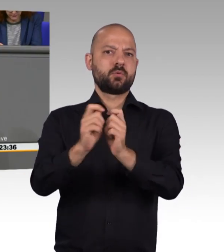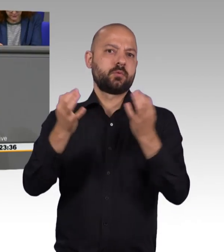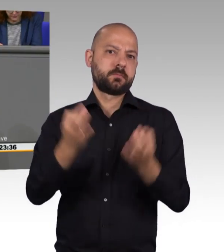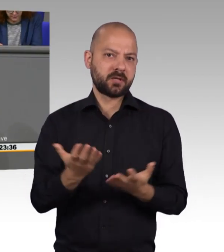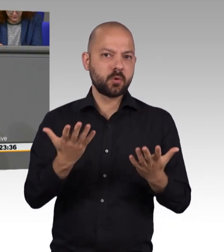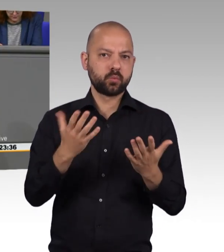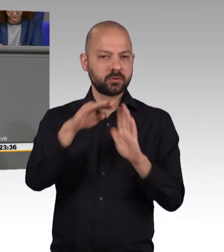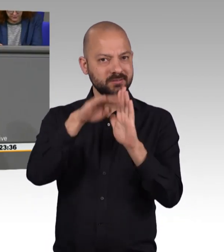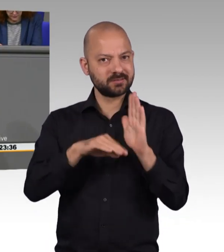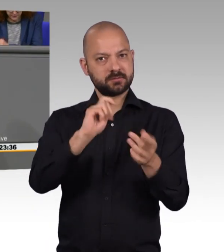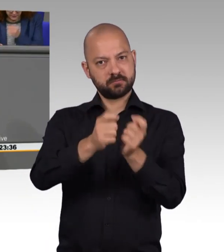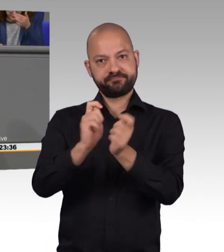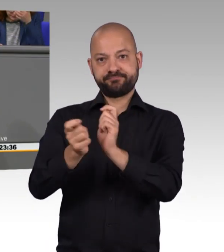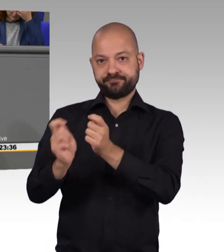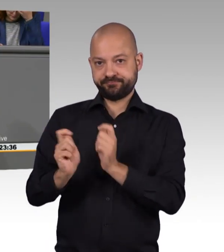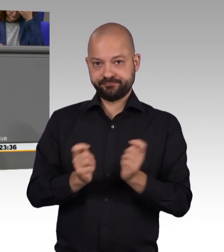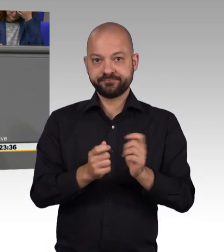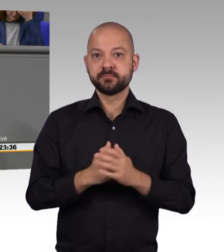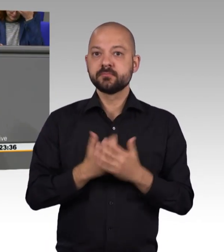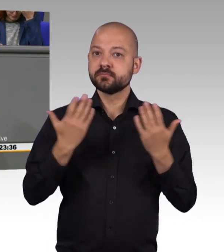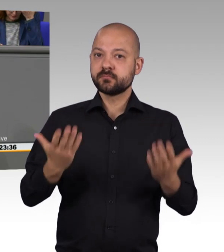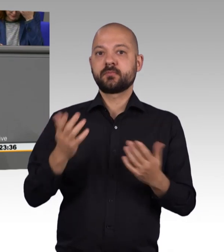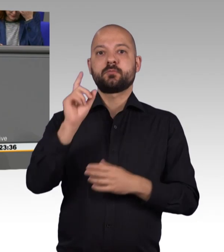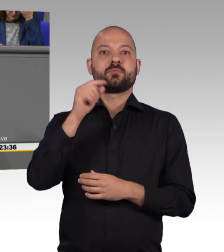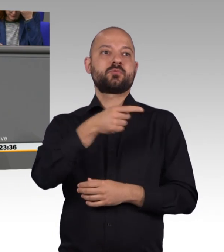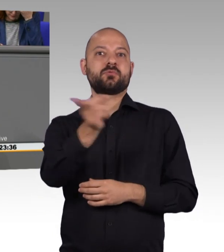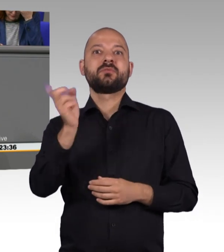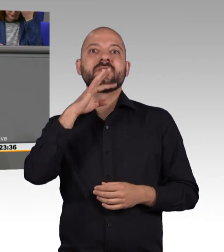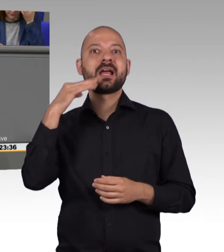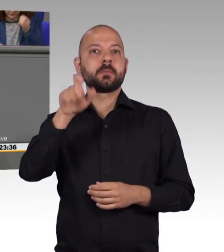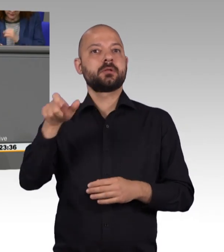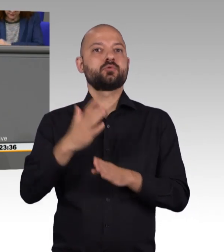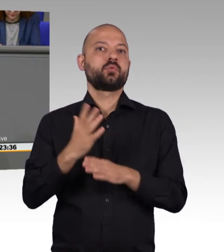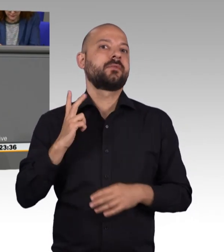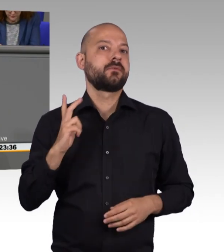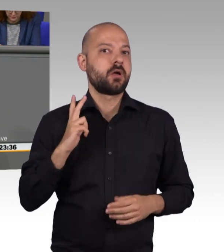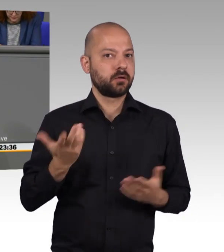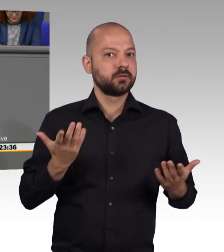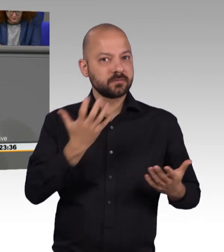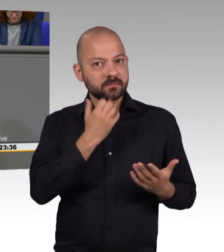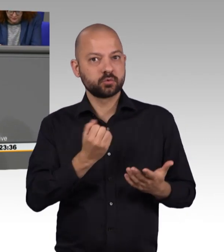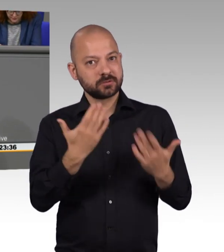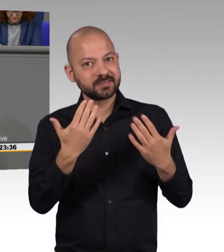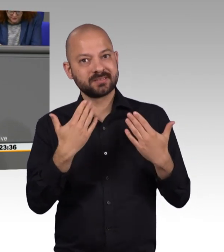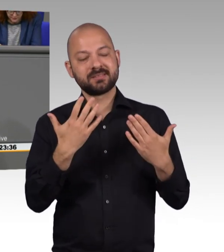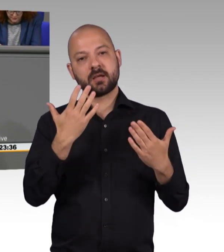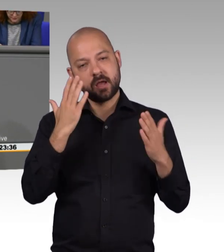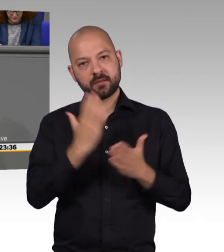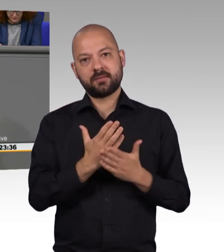Ein Gesetz, auf das viele Menschen schon warten und hoffnungsvoll wachten. Das wird heute beschlossen. Einige